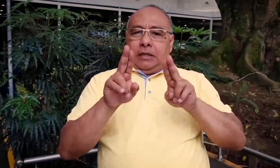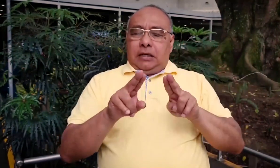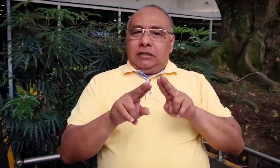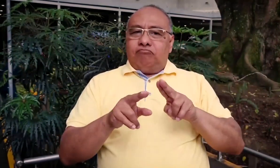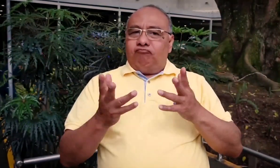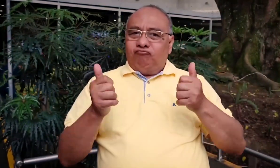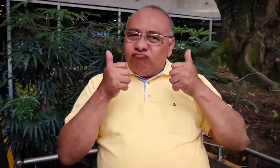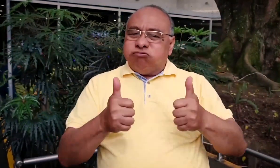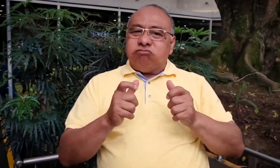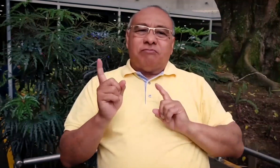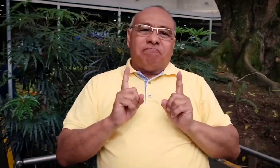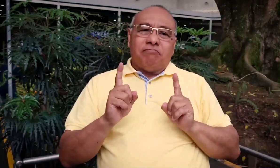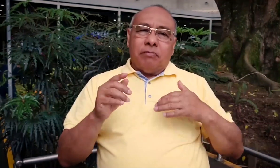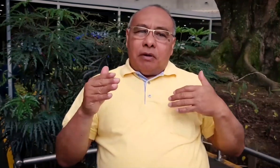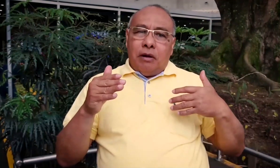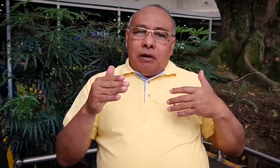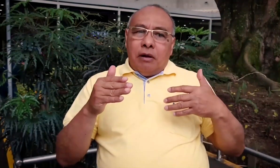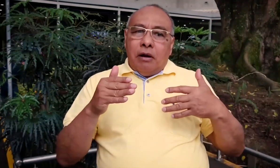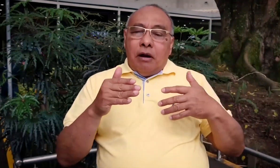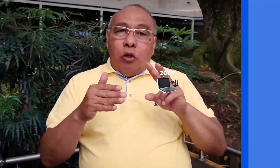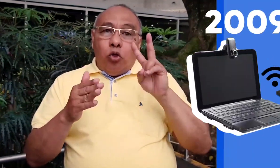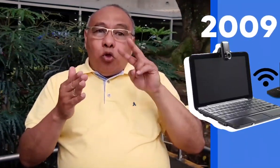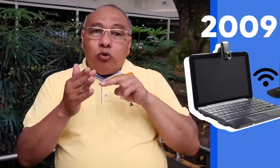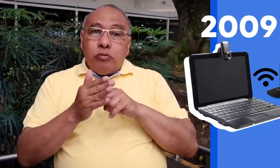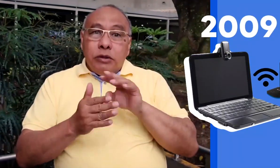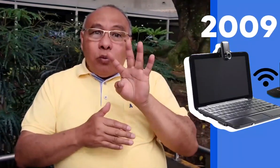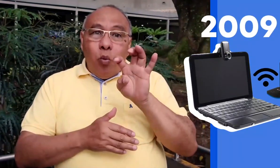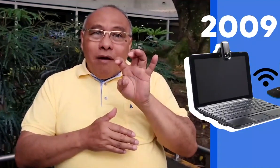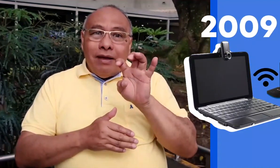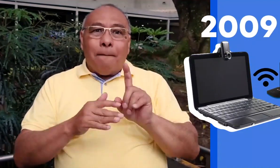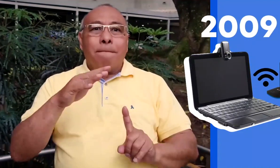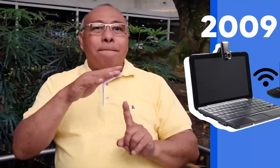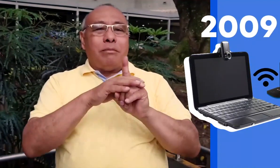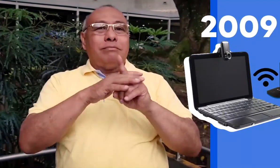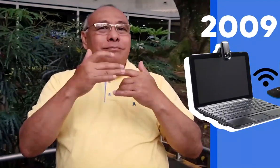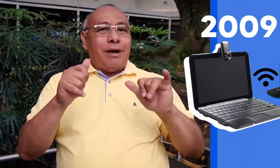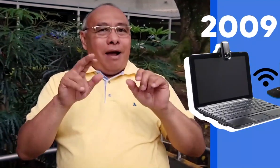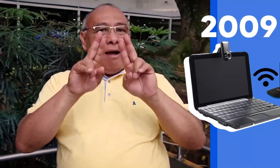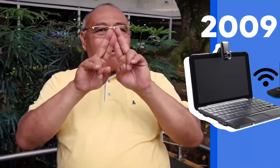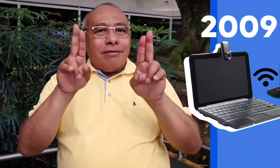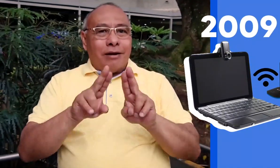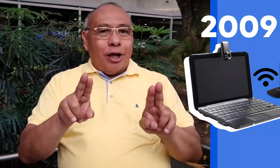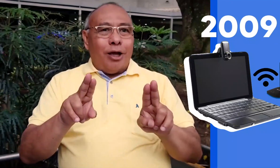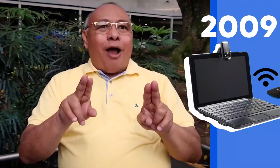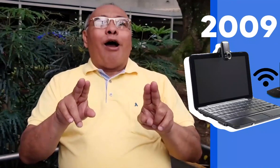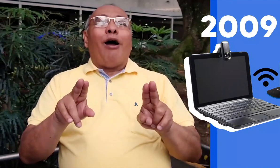no funcionaban. El Internet en esa época no funcionaba de la misma manera, pero en el 2009 ya se contaba con